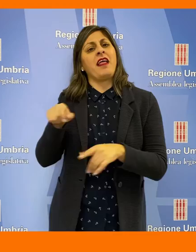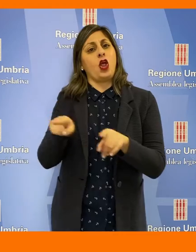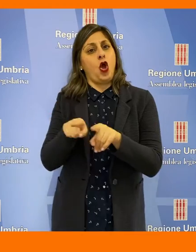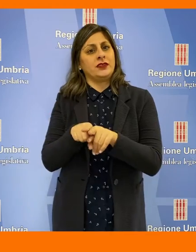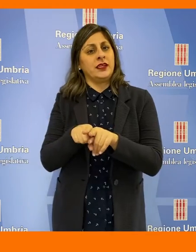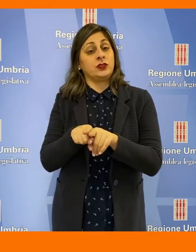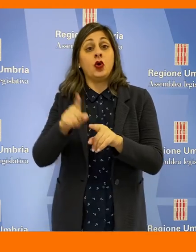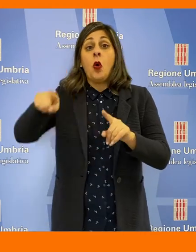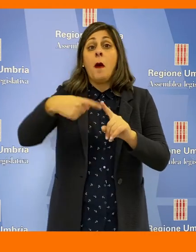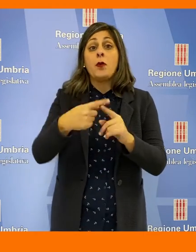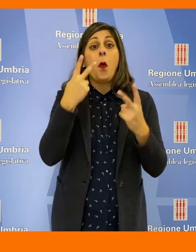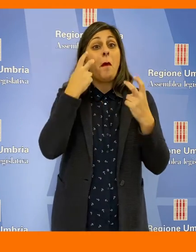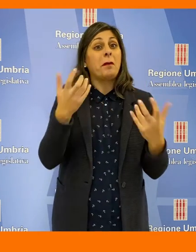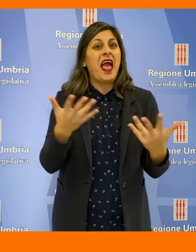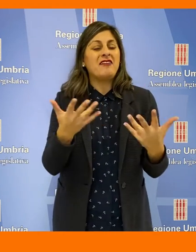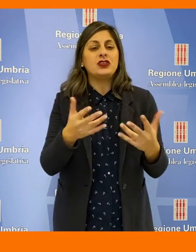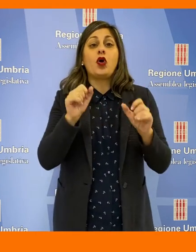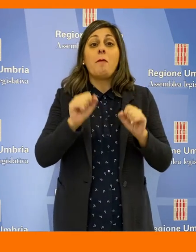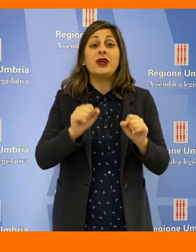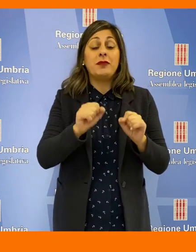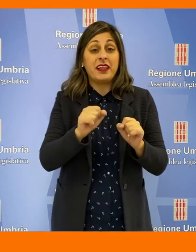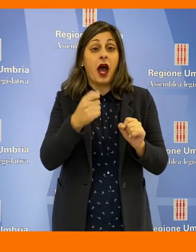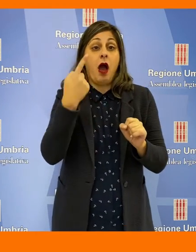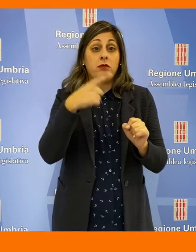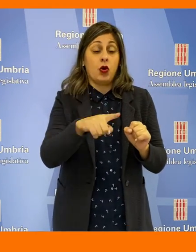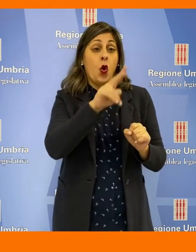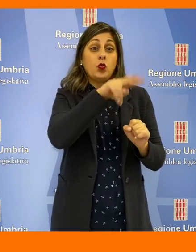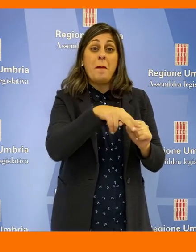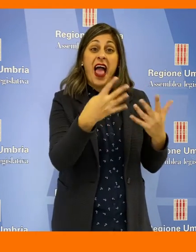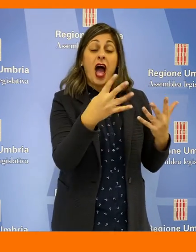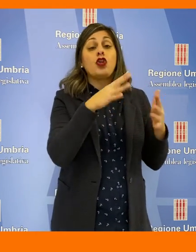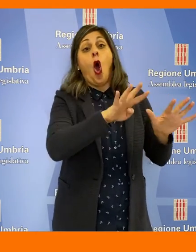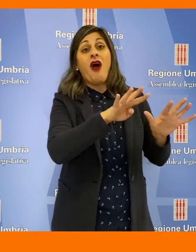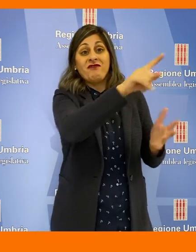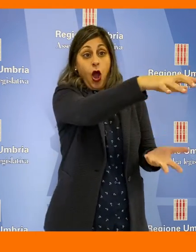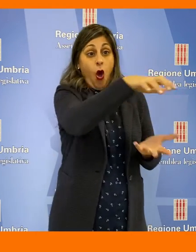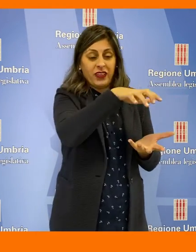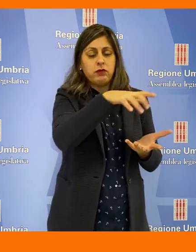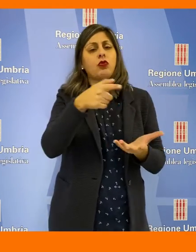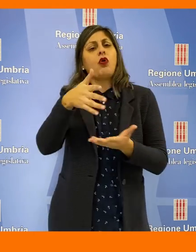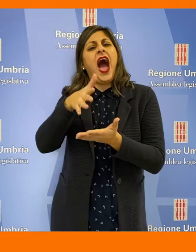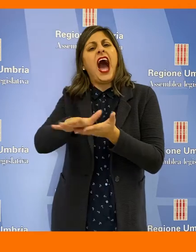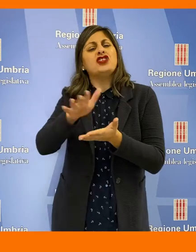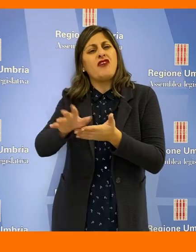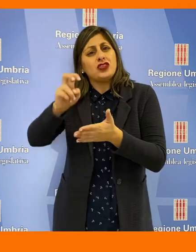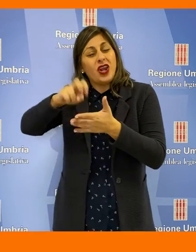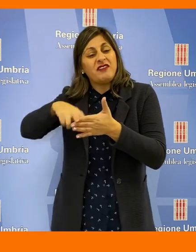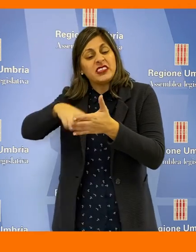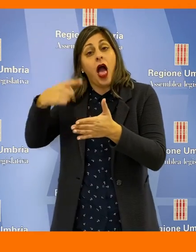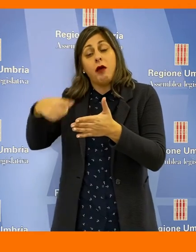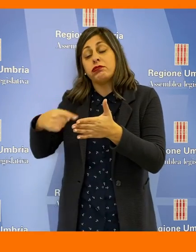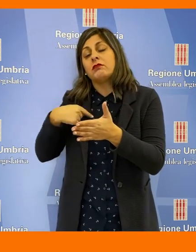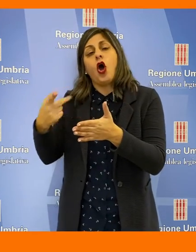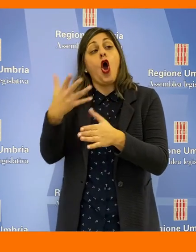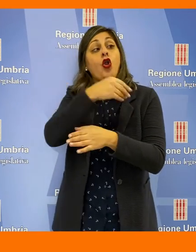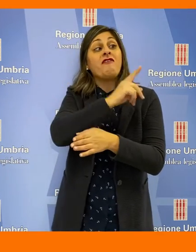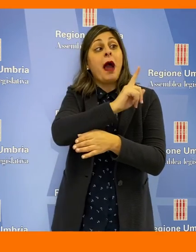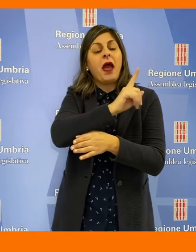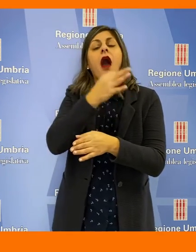Si prevede inoltre la possibilità di cumulare i contributi del Sisma 2009 con altre agevolazioni fiscali per la quota parte dei lavori esclusi